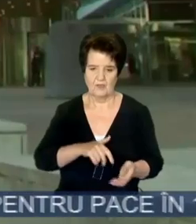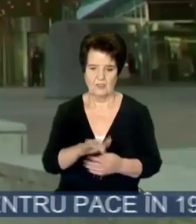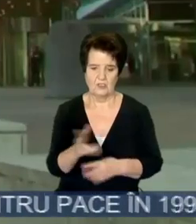consecințe.